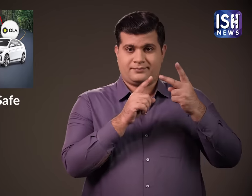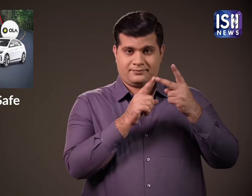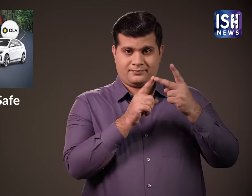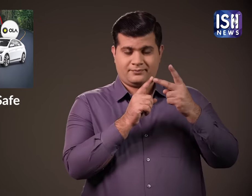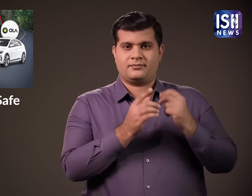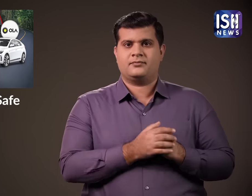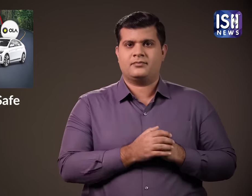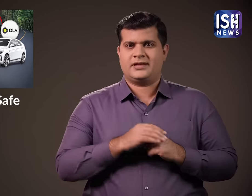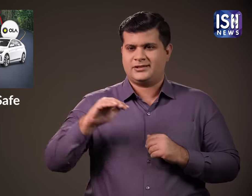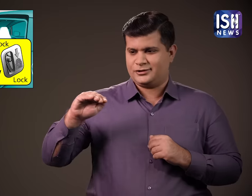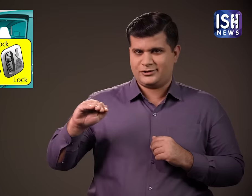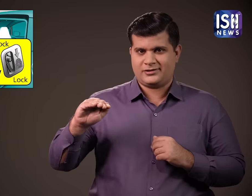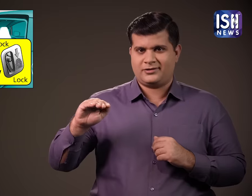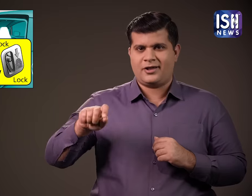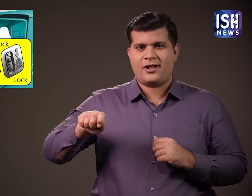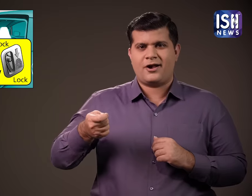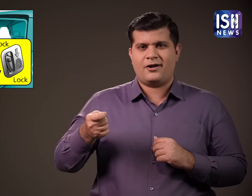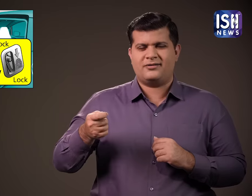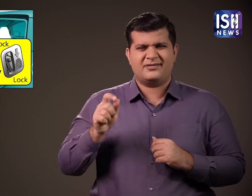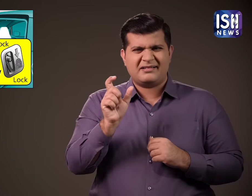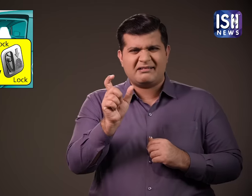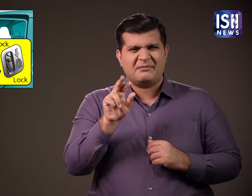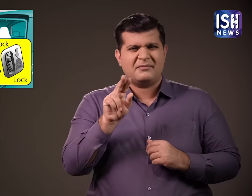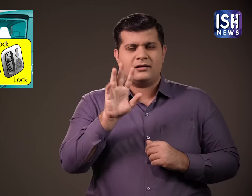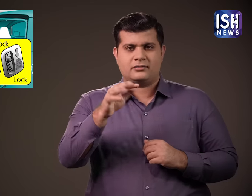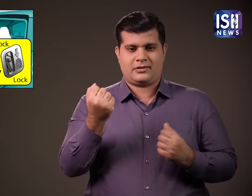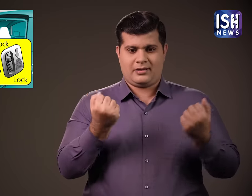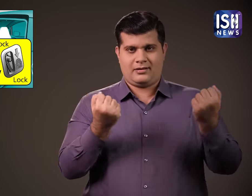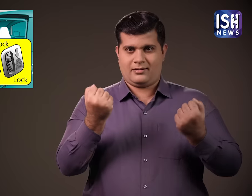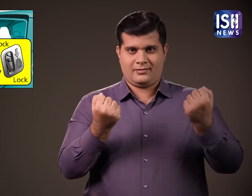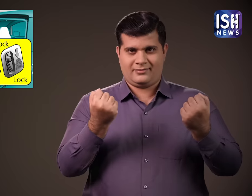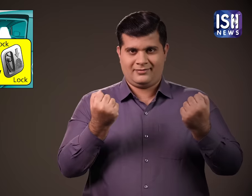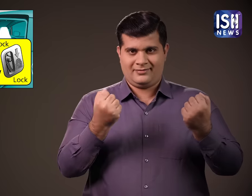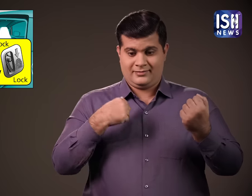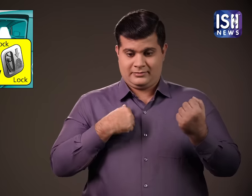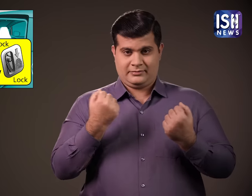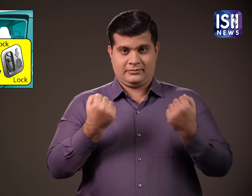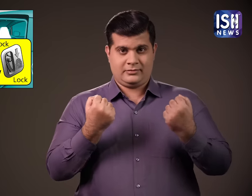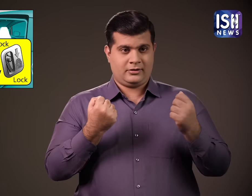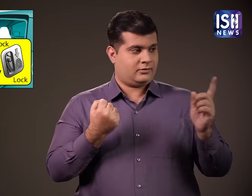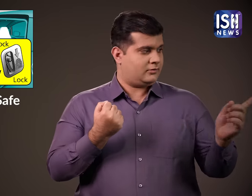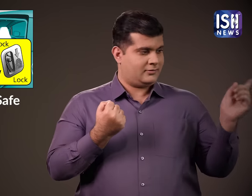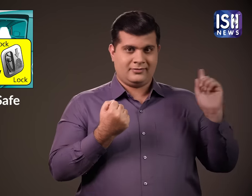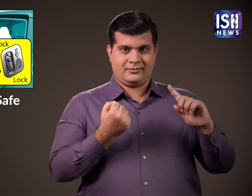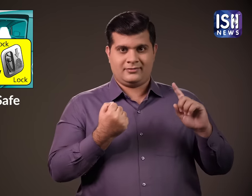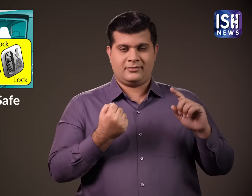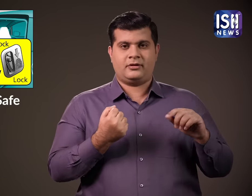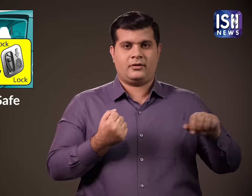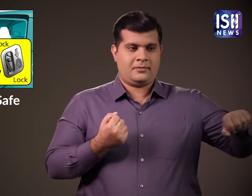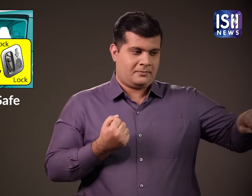दो, चाइल लॉक यह अधिकाश कारों के दोनों पिछले दर्वाजों के डोर फ्रेम पैनल में स्थित होता है